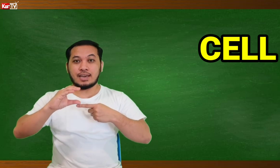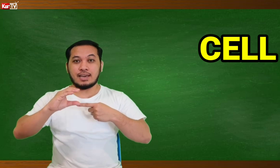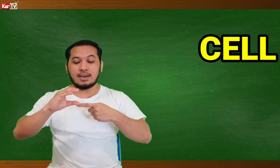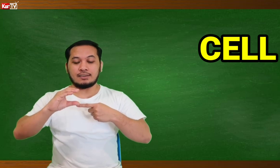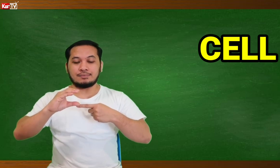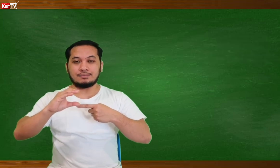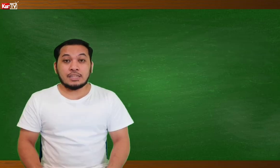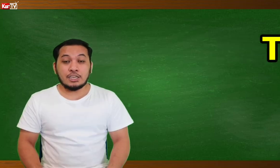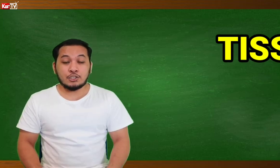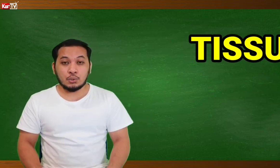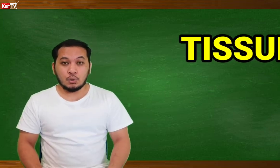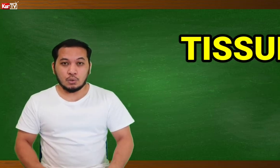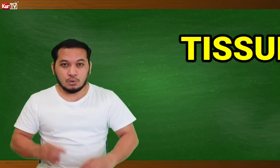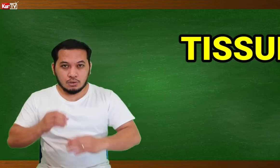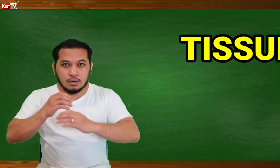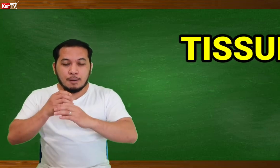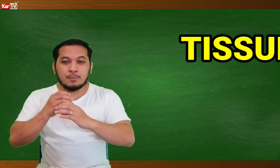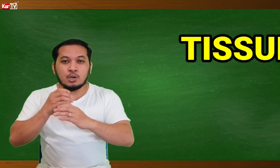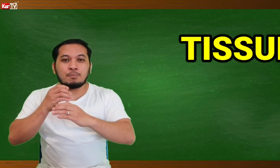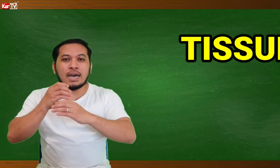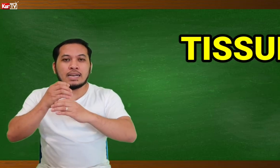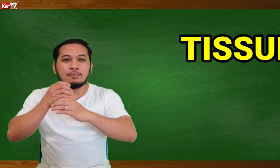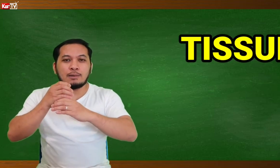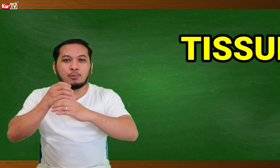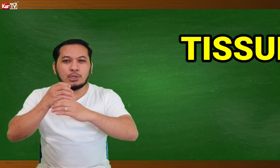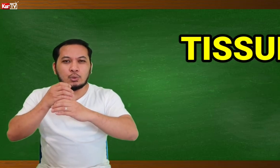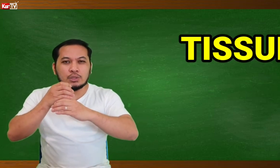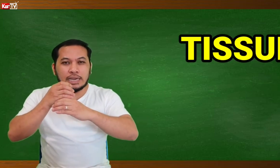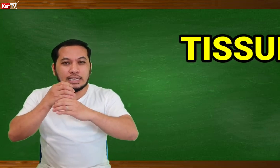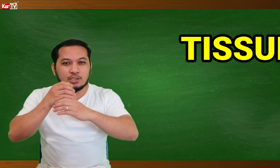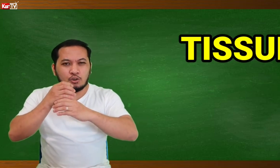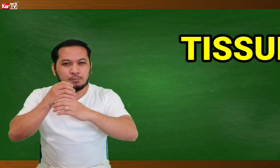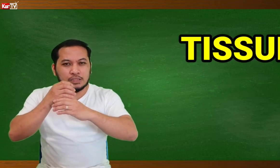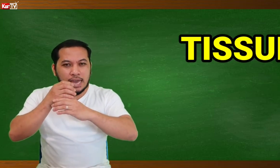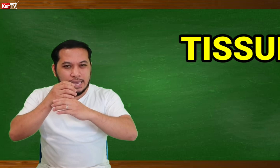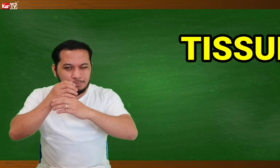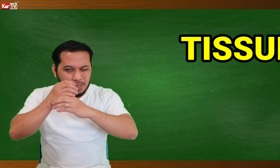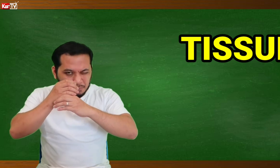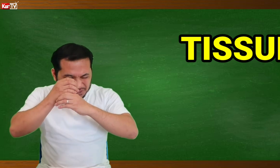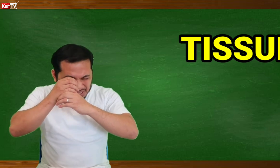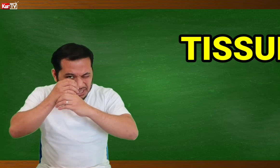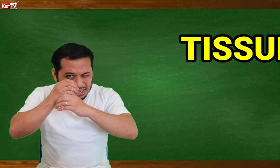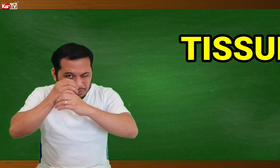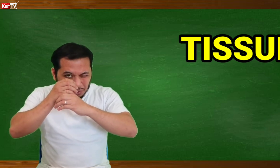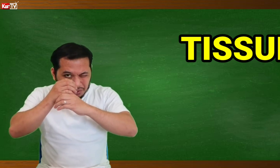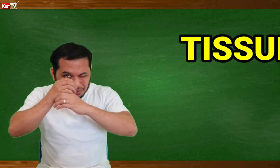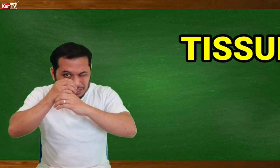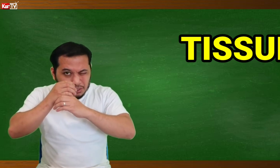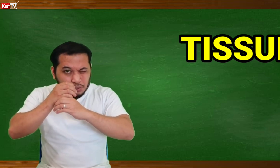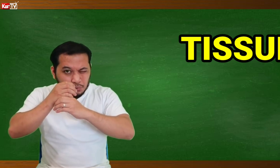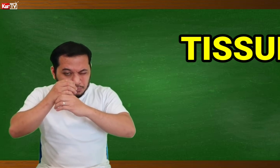CELL. TISSUE. Para naman po itong telescope type, tapos naka-ganito po kayo, TISSUE.